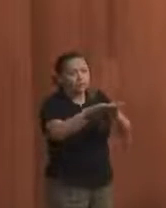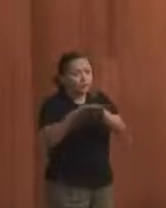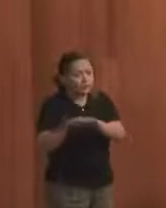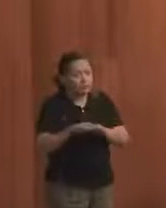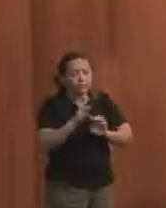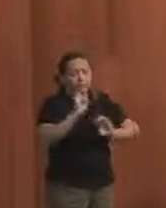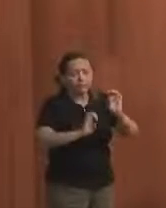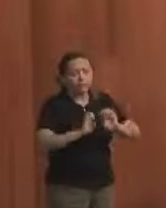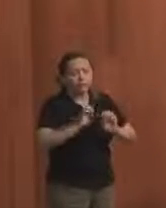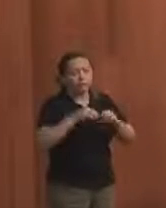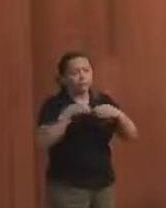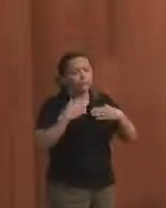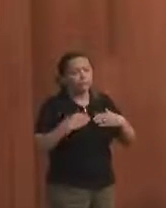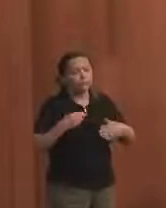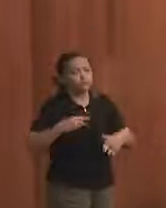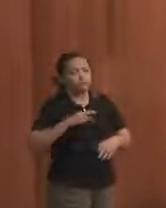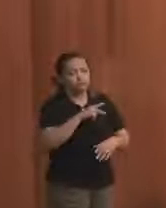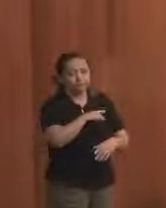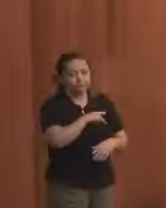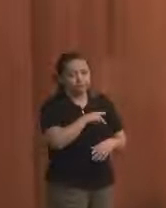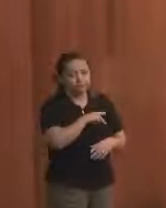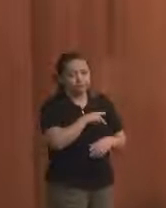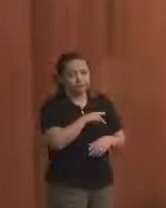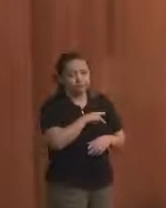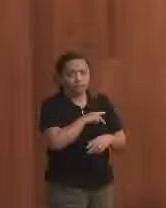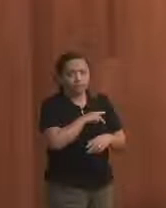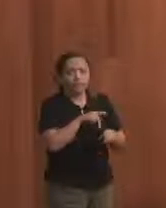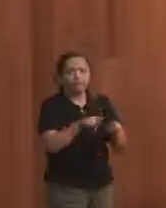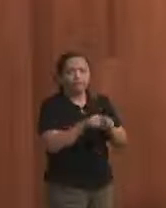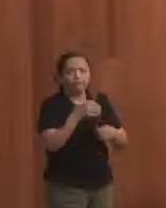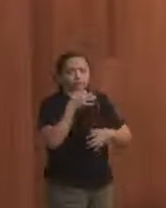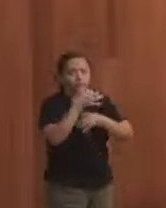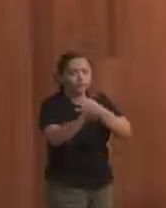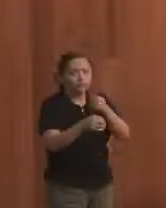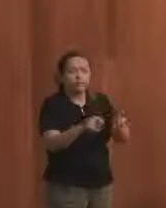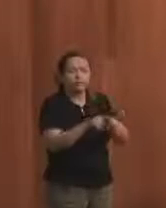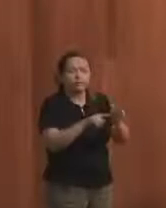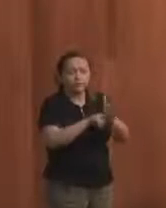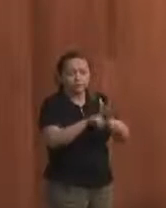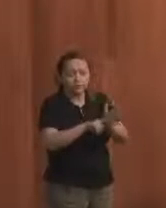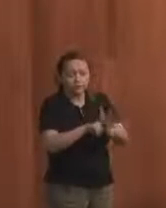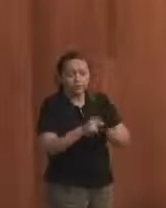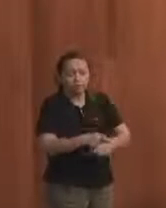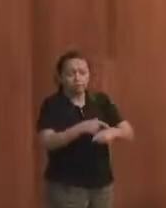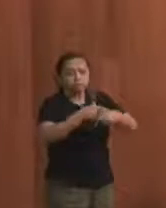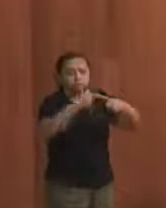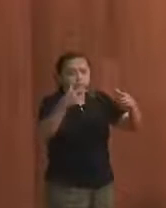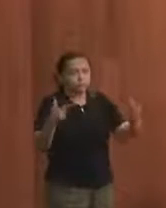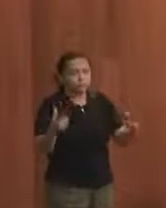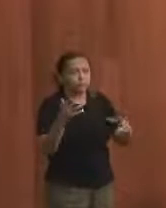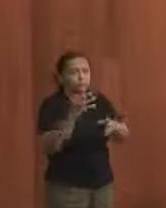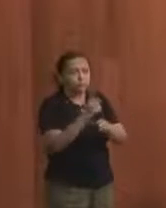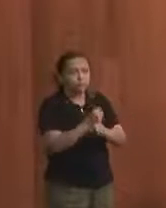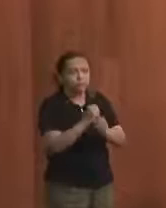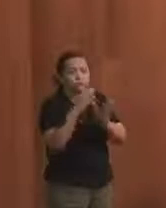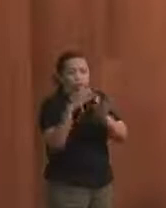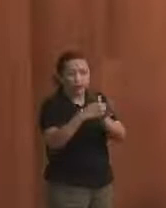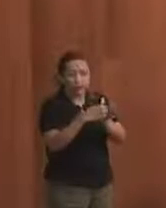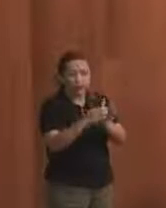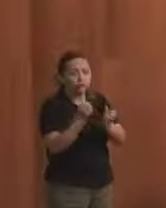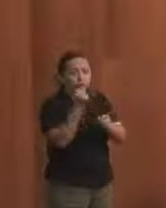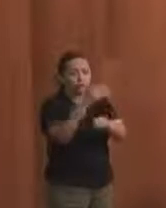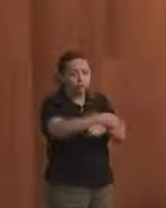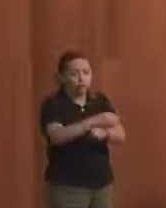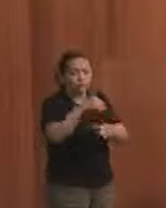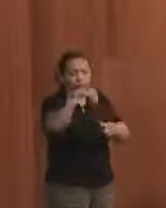da estrutura do Ministério Público. Então, foi comentado e questionado o grande aumento do número de cargos em comissão